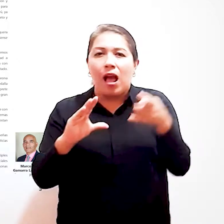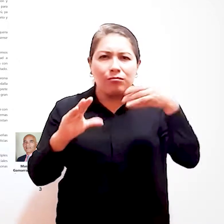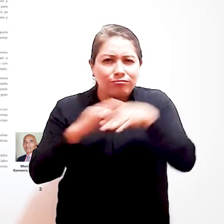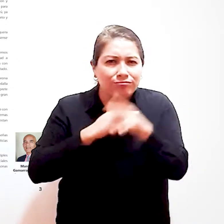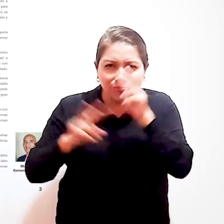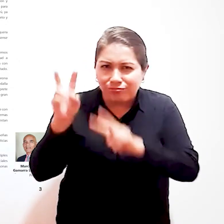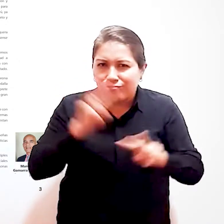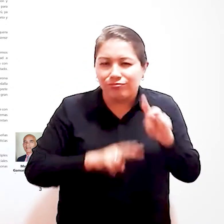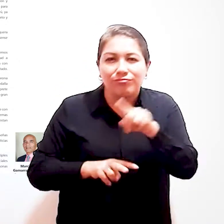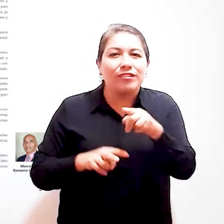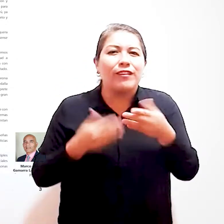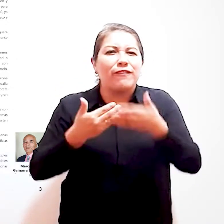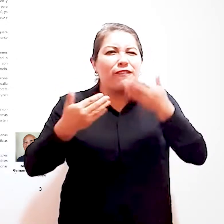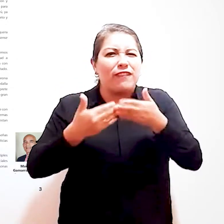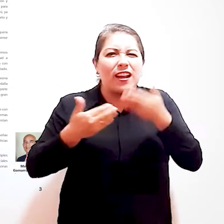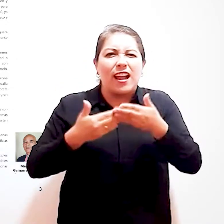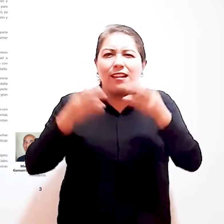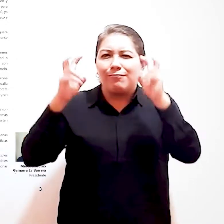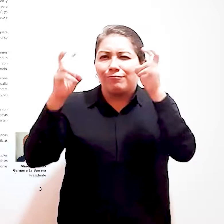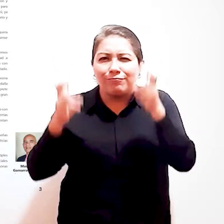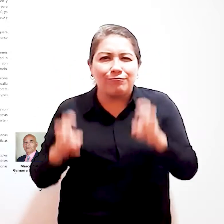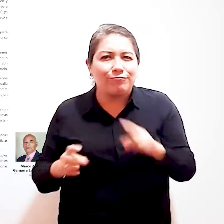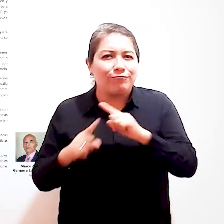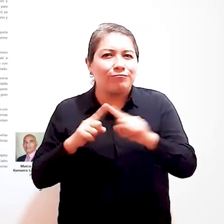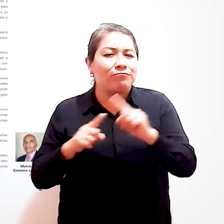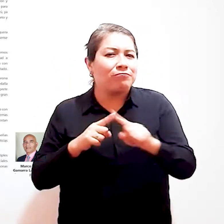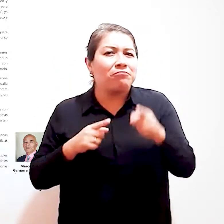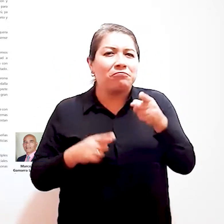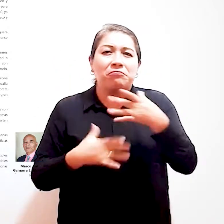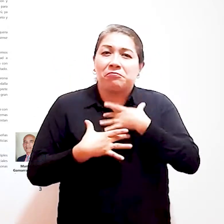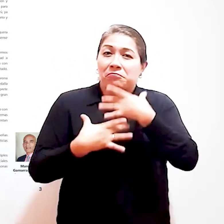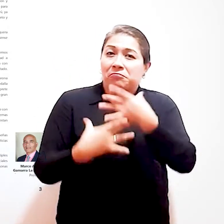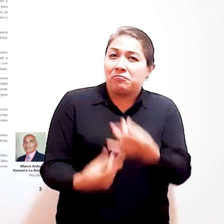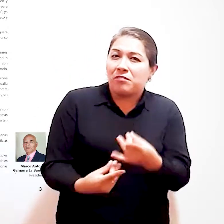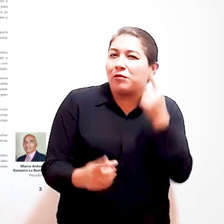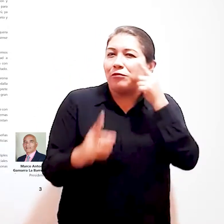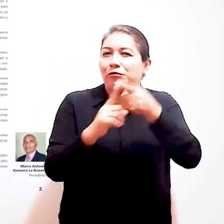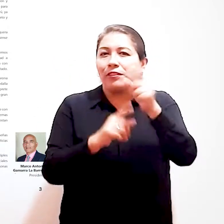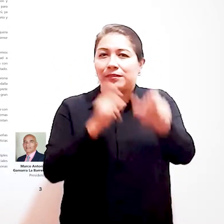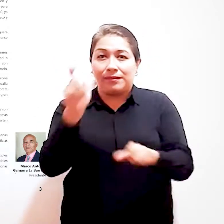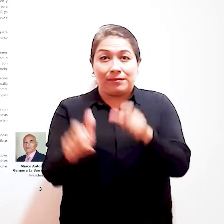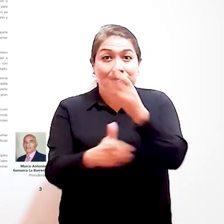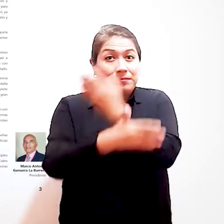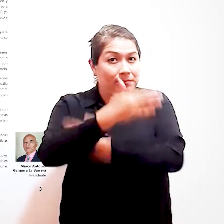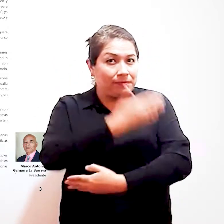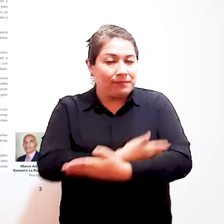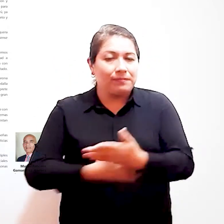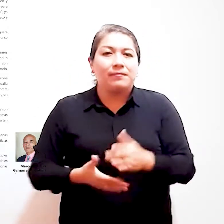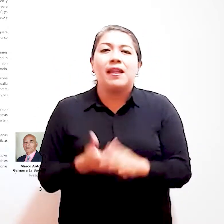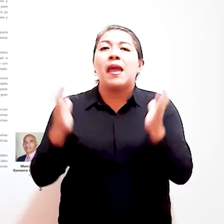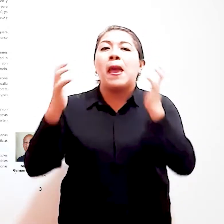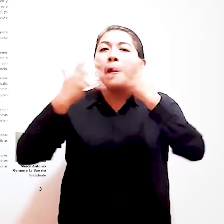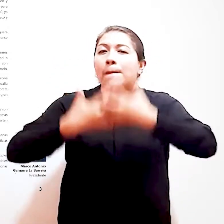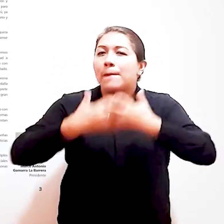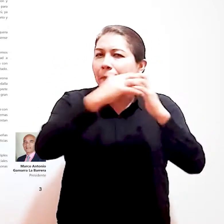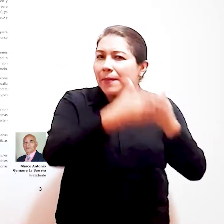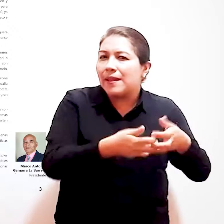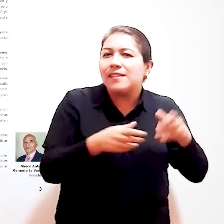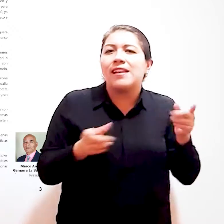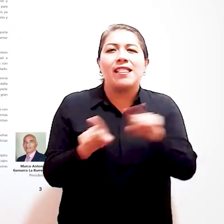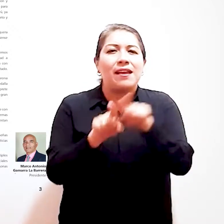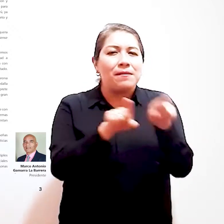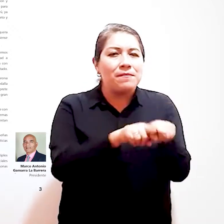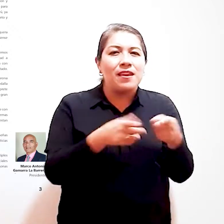finalidad de dar a conocer información y diversas herramientas en temas de interés de las personas con discapacidad